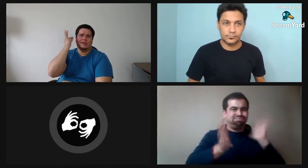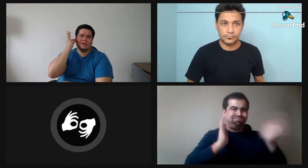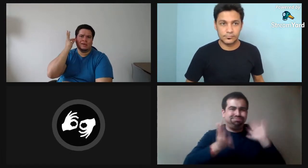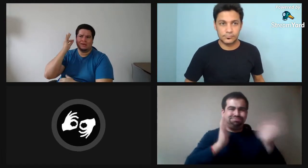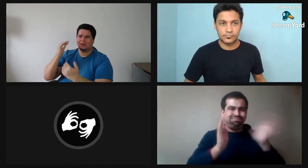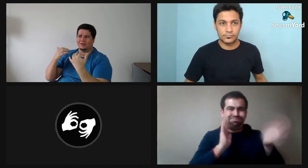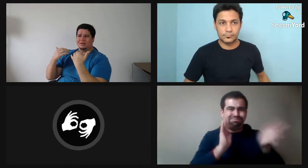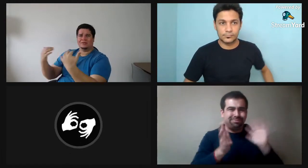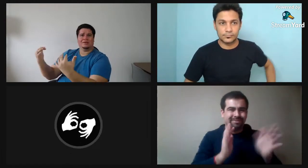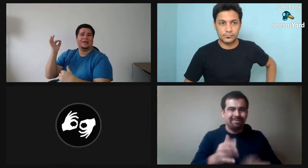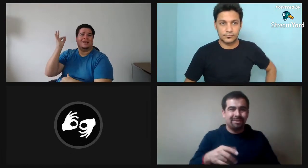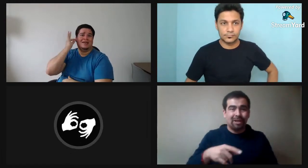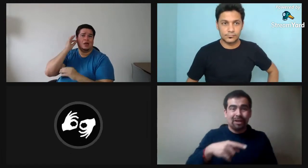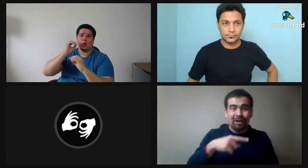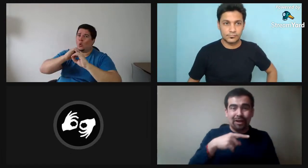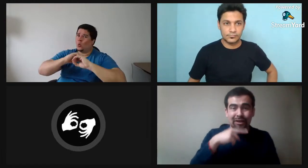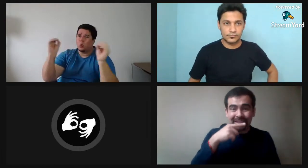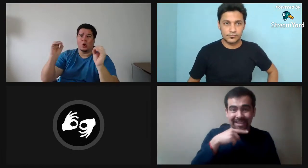visual, uy, es bastante complejo.